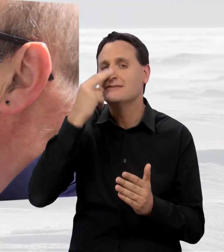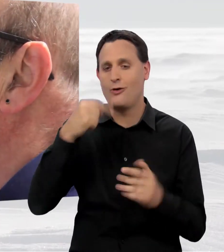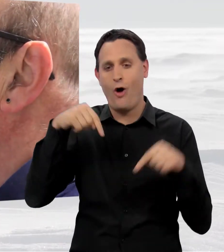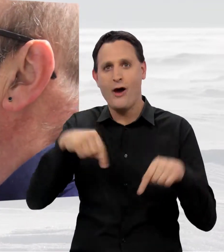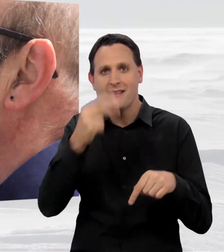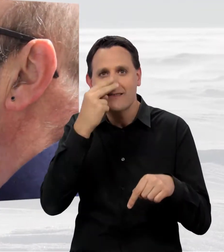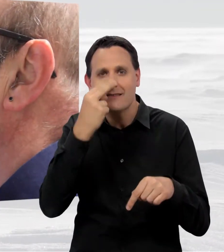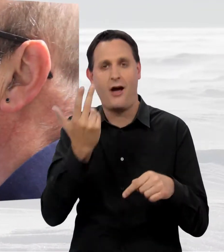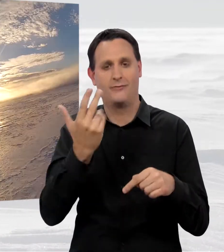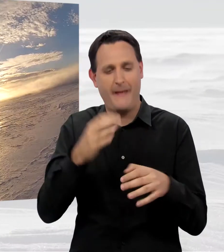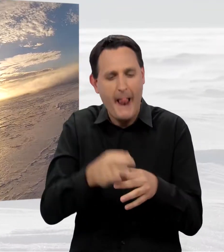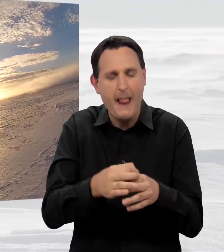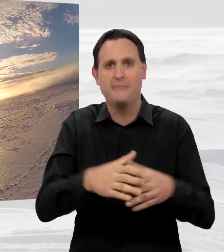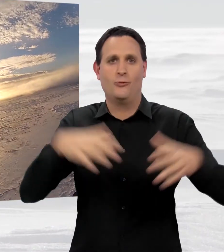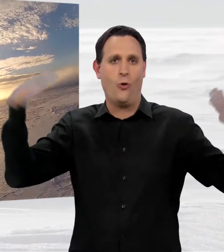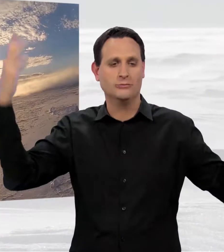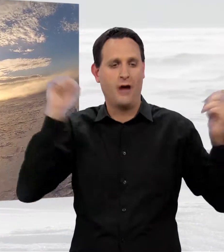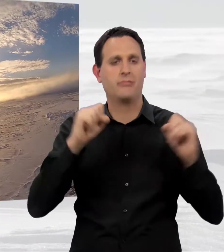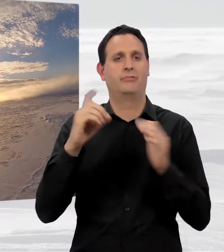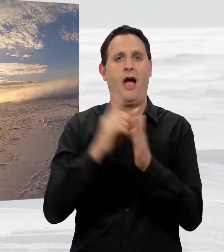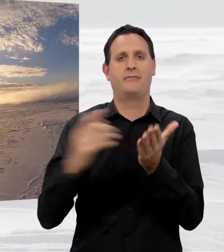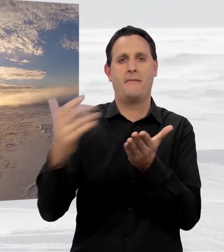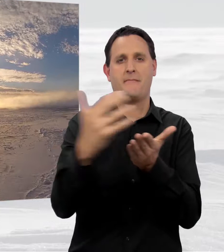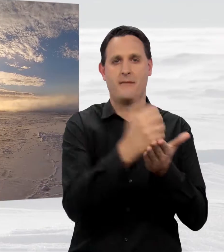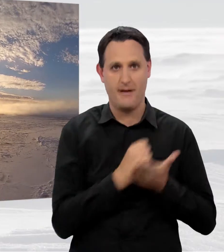Mikrokosmos und in ganz großer Dimension.